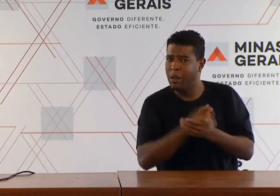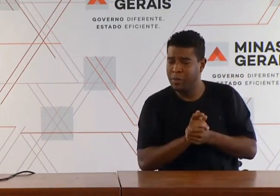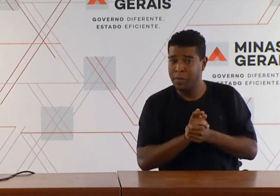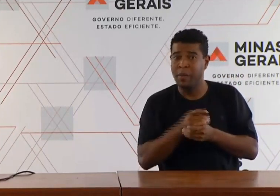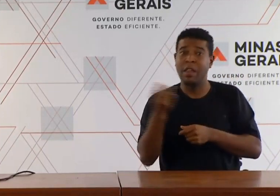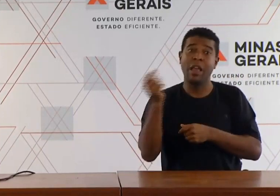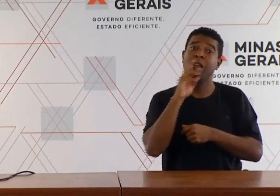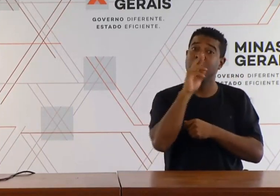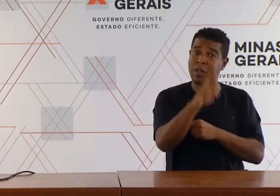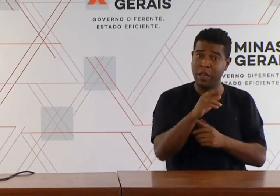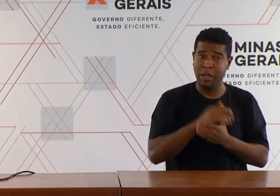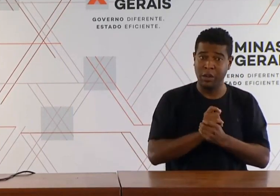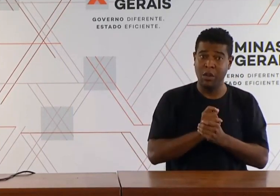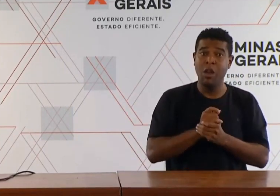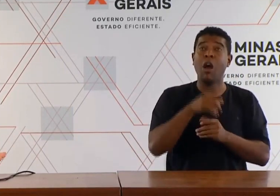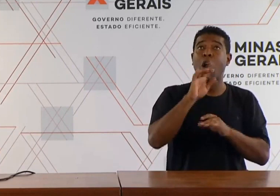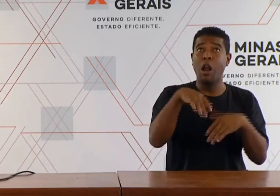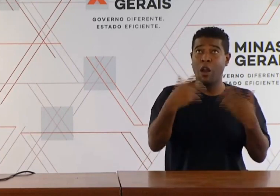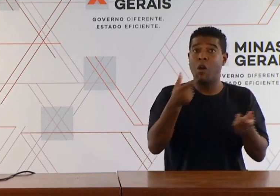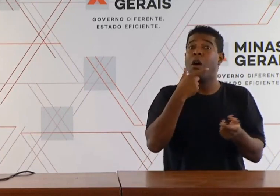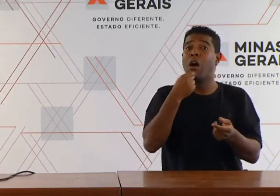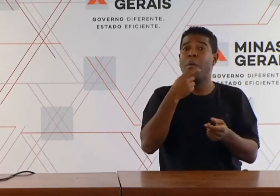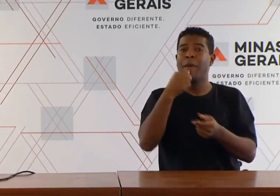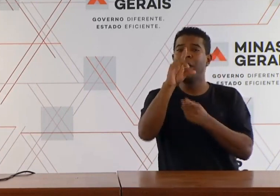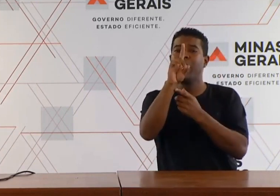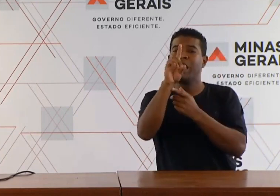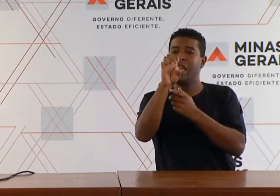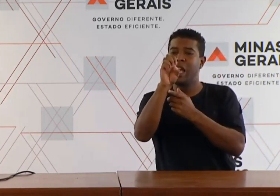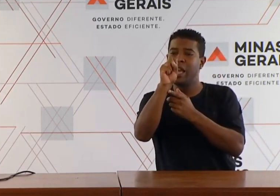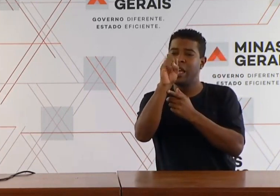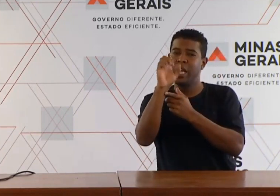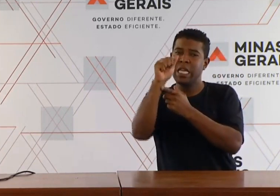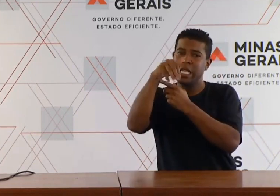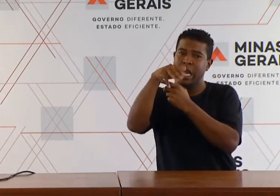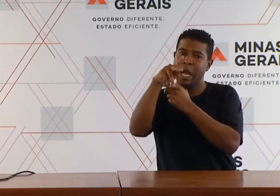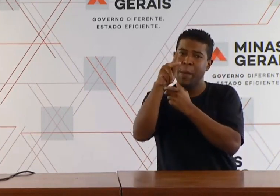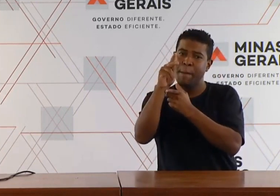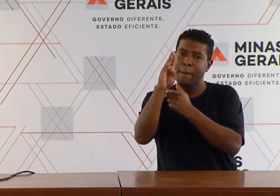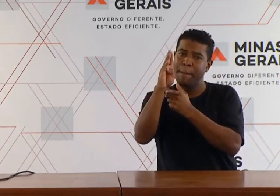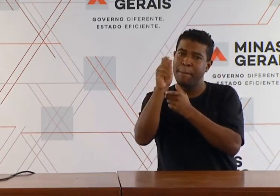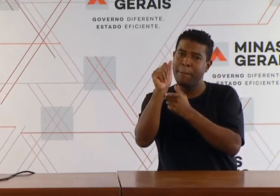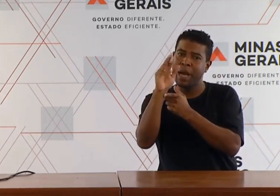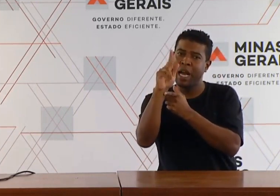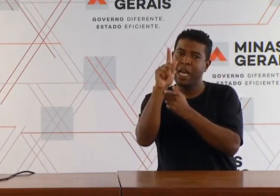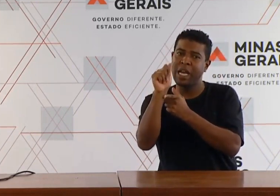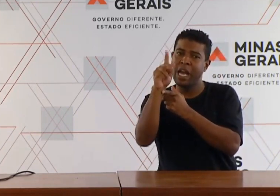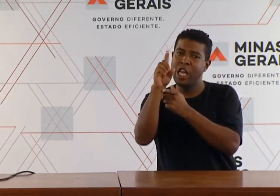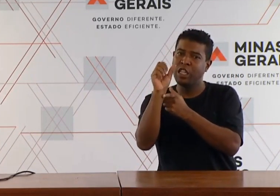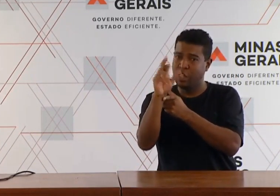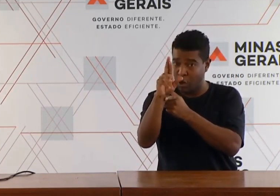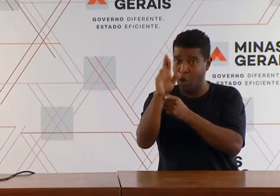pronunciamento do desembargador que acompanhou esse caso indicou que havia suspensão das demais